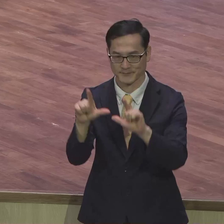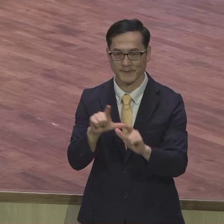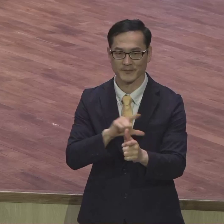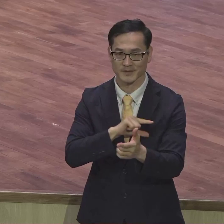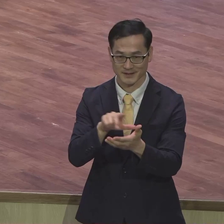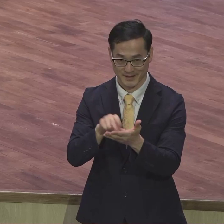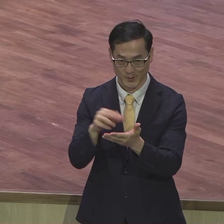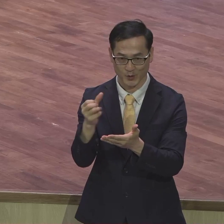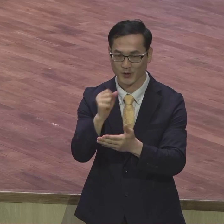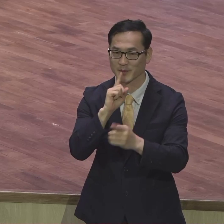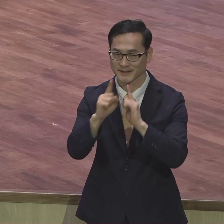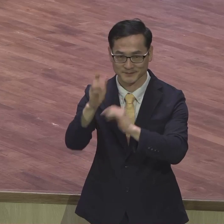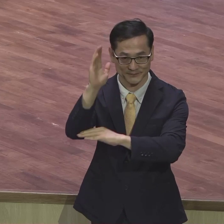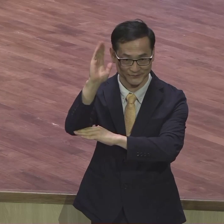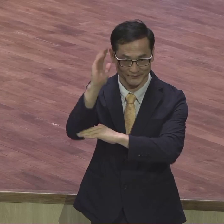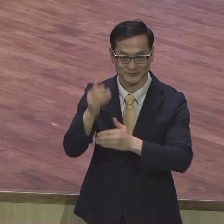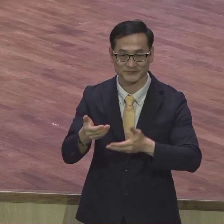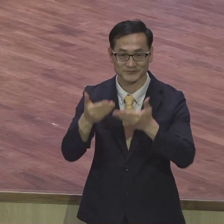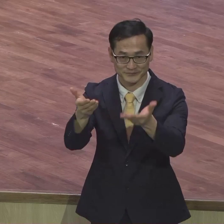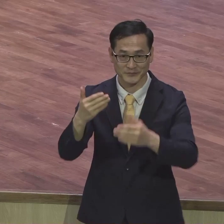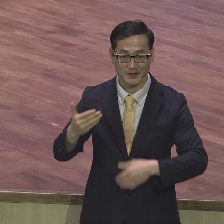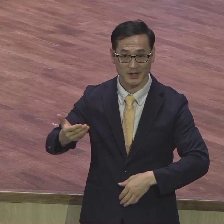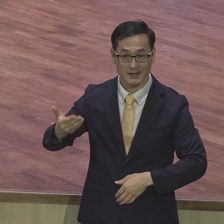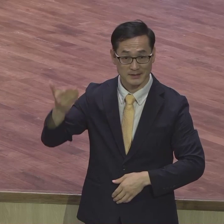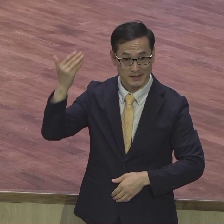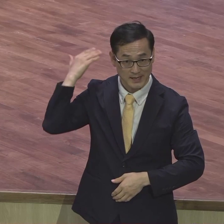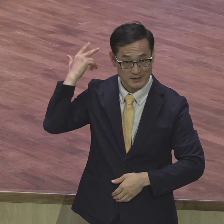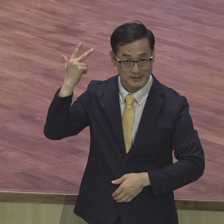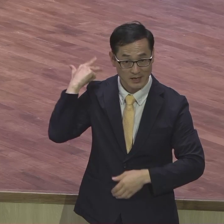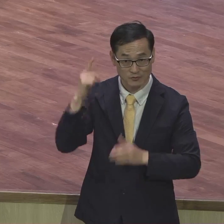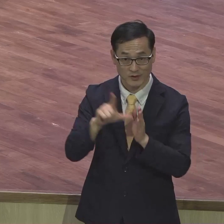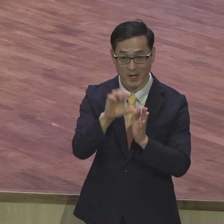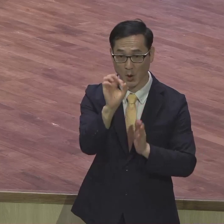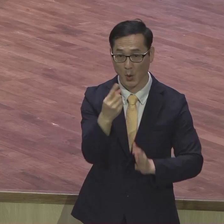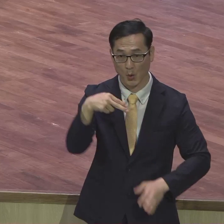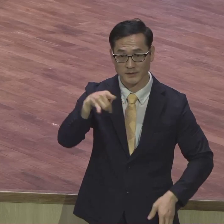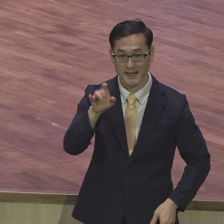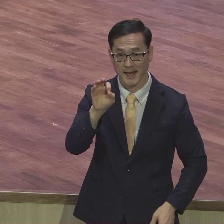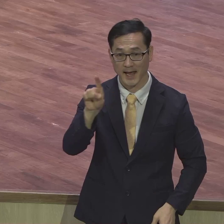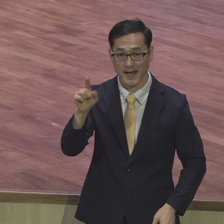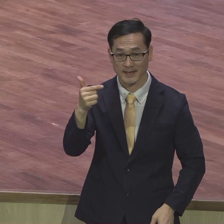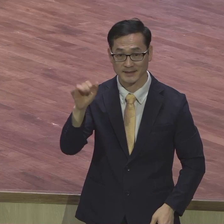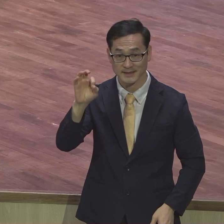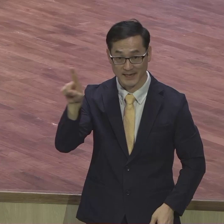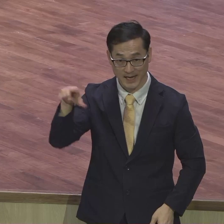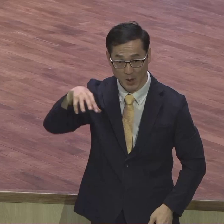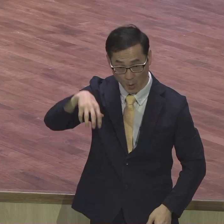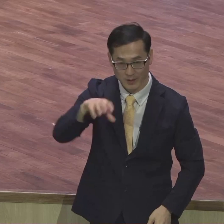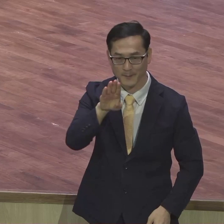주간 오시아니아 지역에 있는 바노아트에서 전도집회와 또